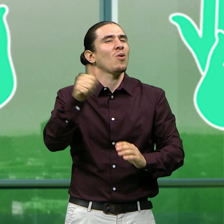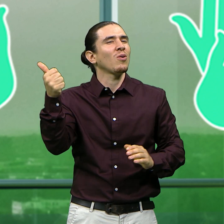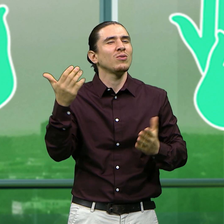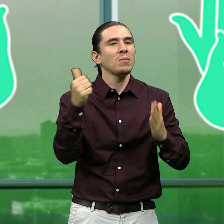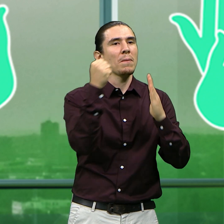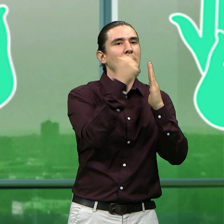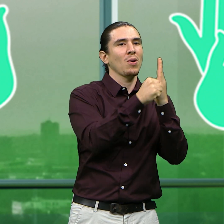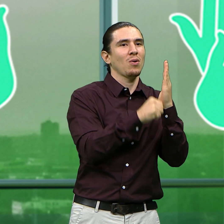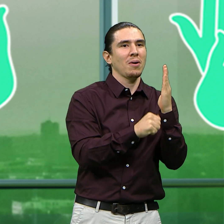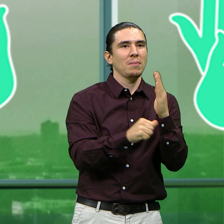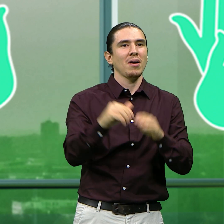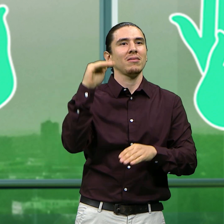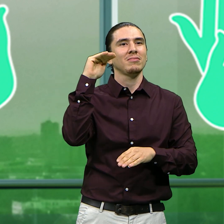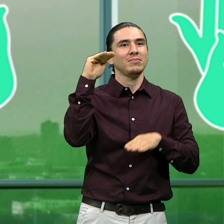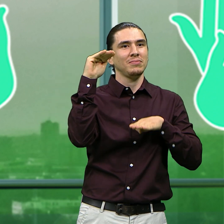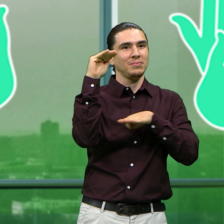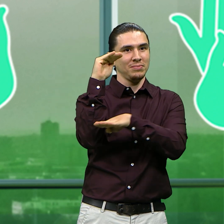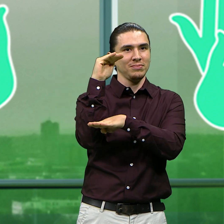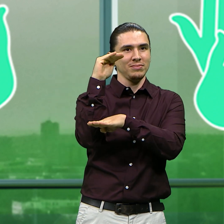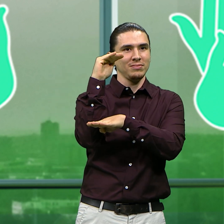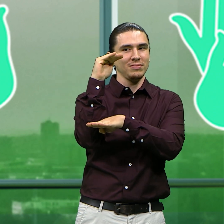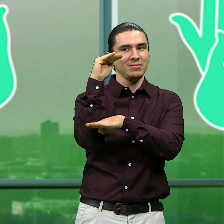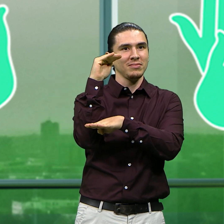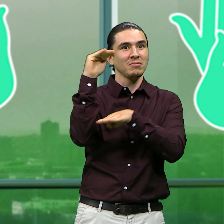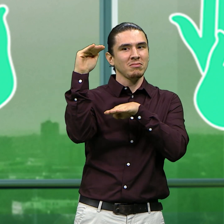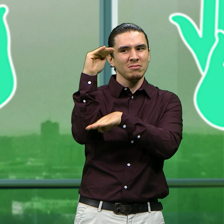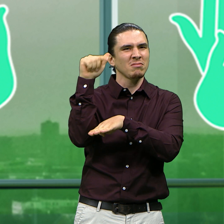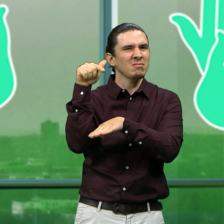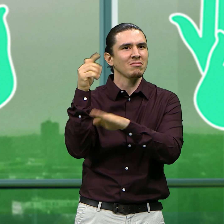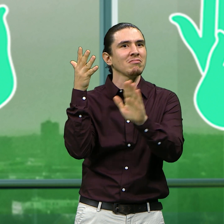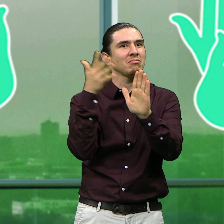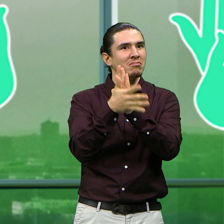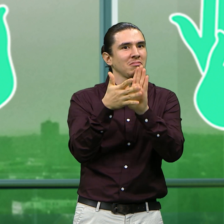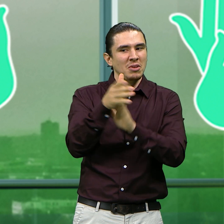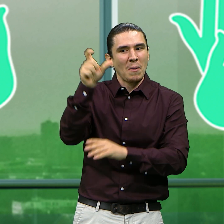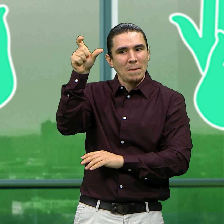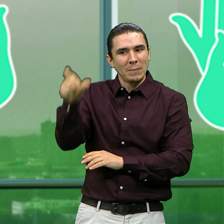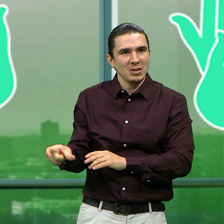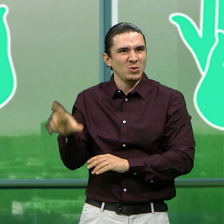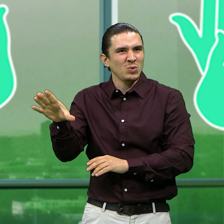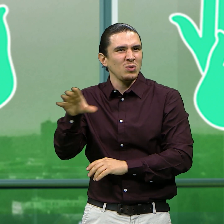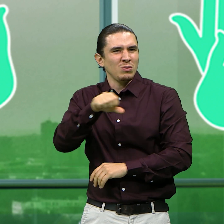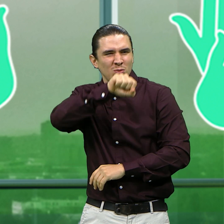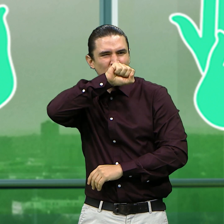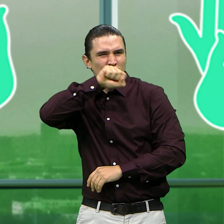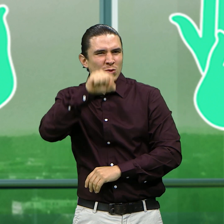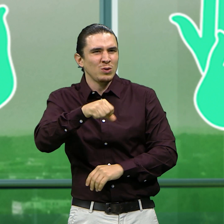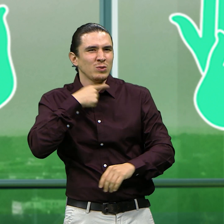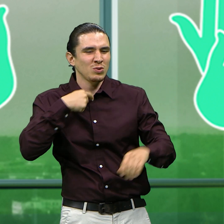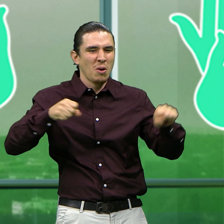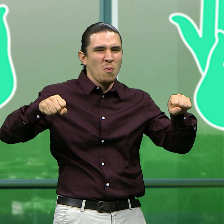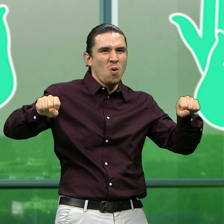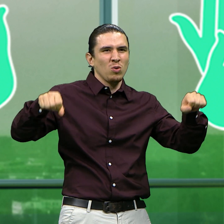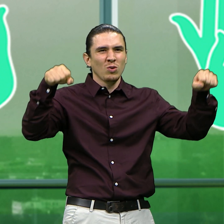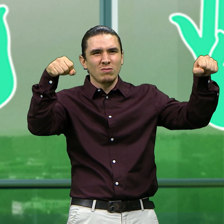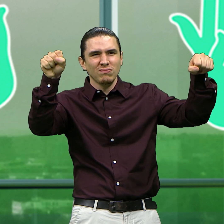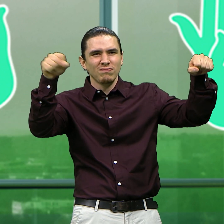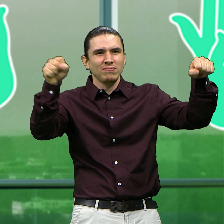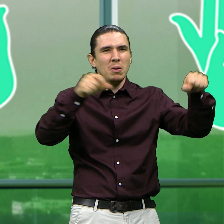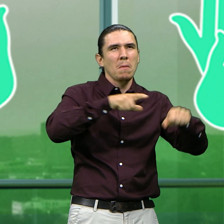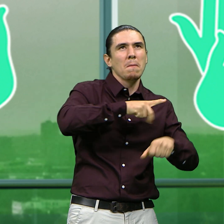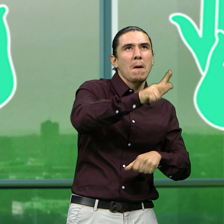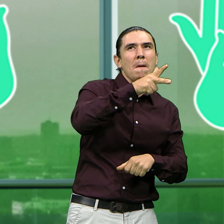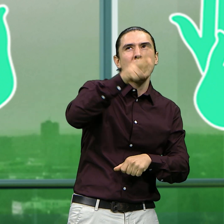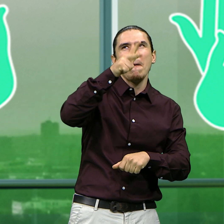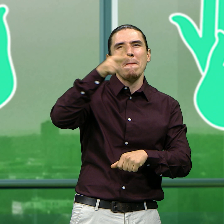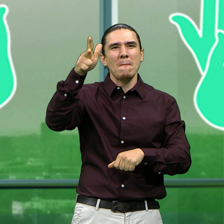aprender sobre el ordeño. Continuamos ahora con nuestro programa El Paradero. Vamos a hablar de Alejandro, él es más conocido como Shaggy, es un